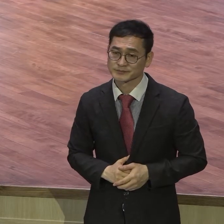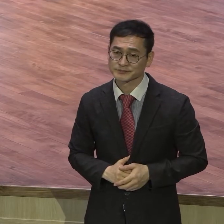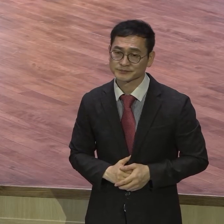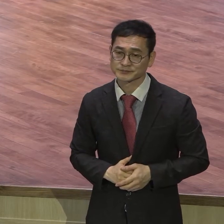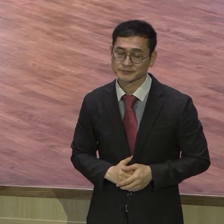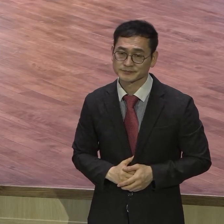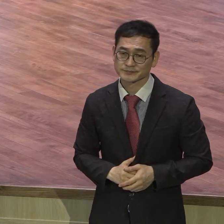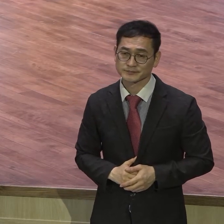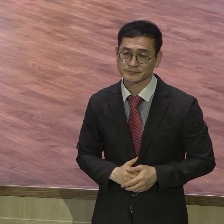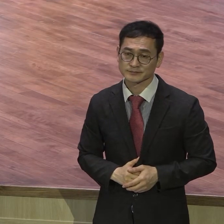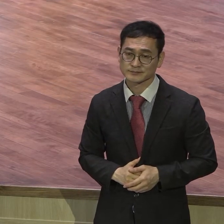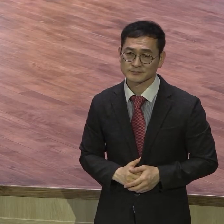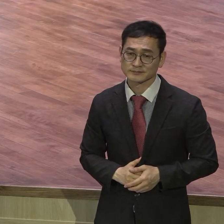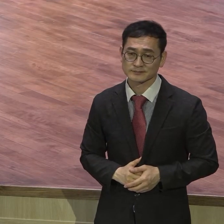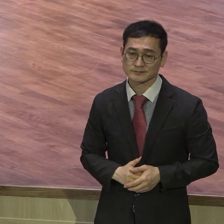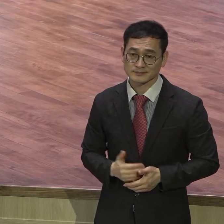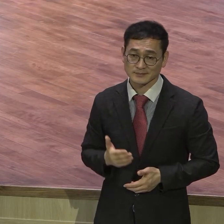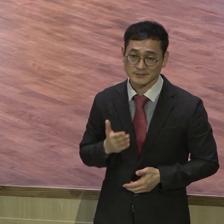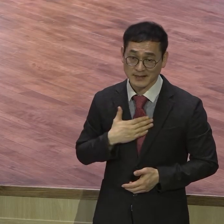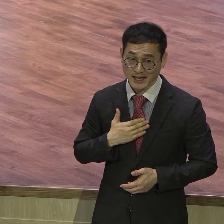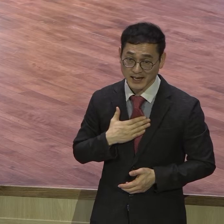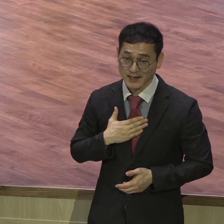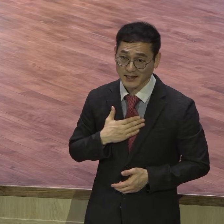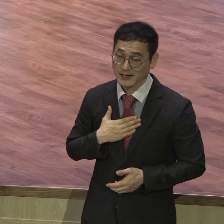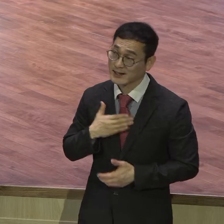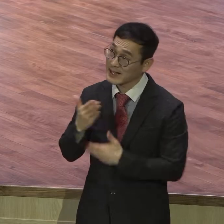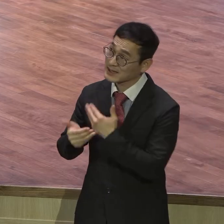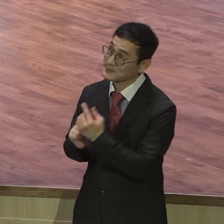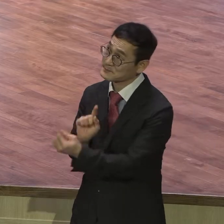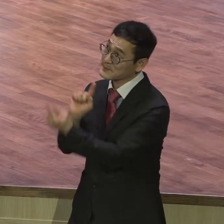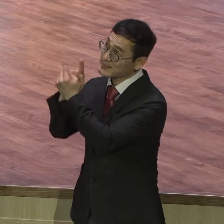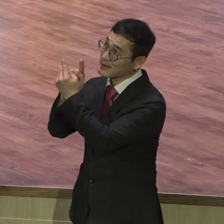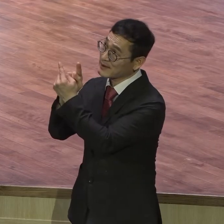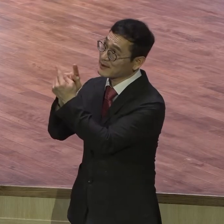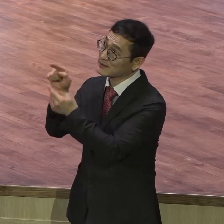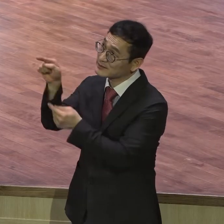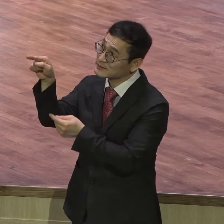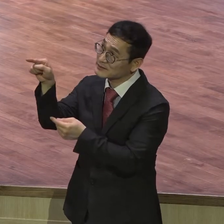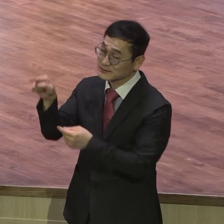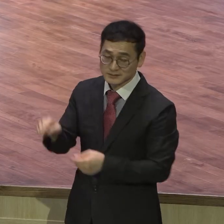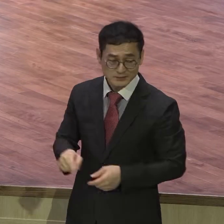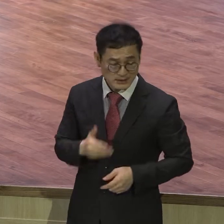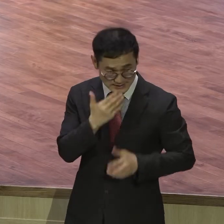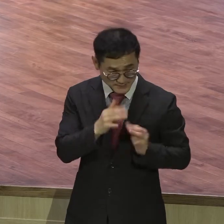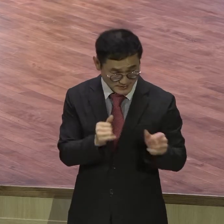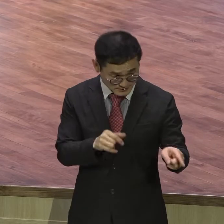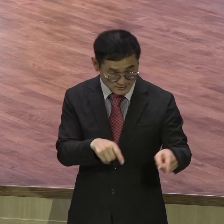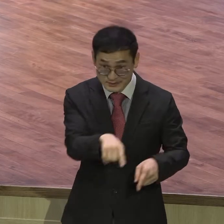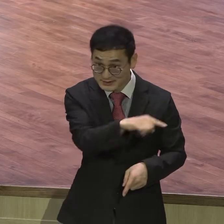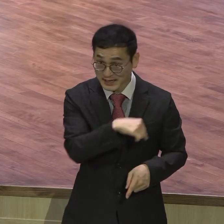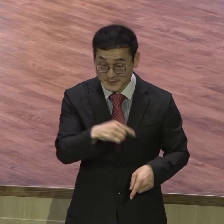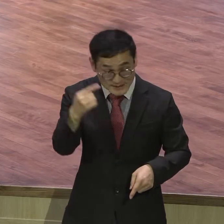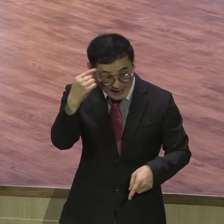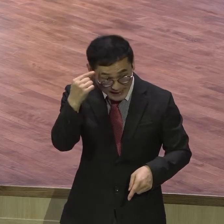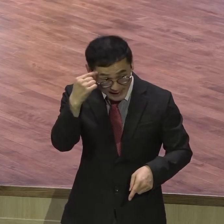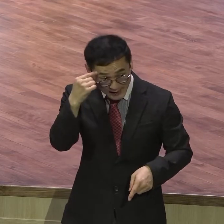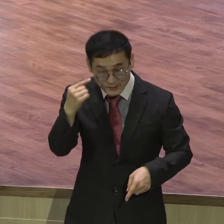자신이 체험한 하나님은 이스라엘 백성들이 생각한 그런 하나님이 아니라는 것입니다